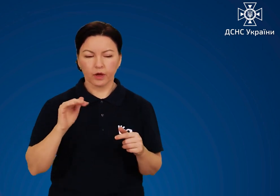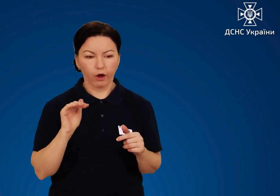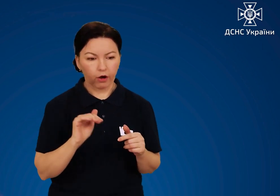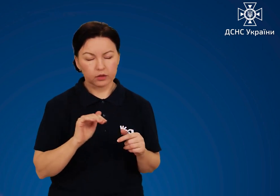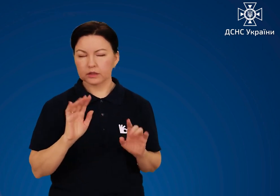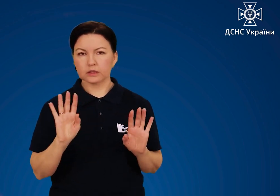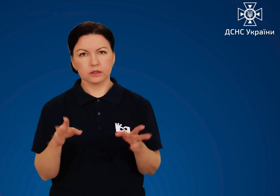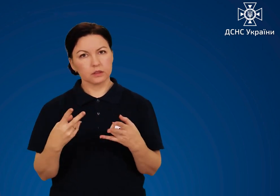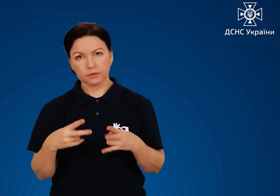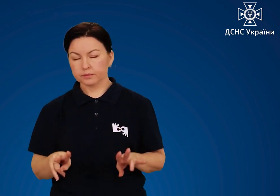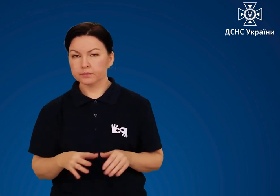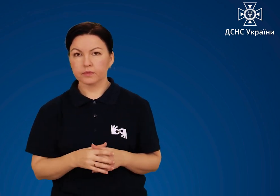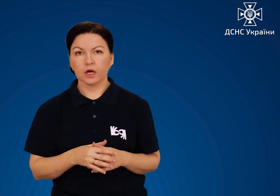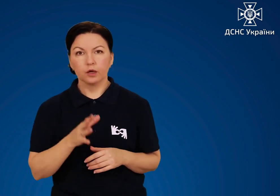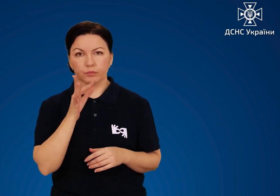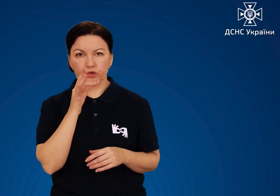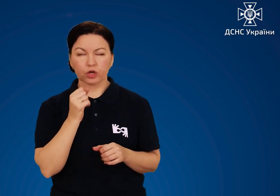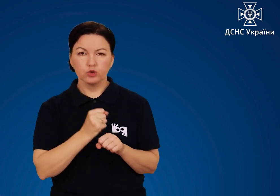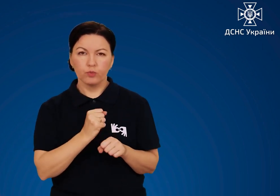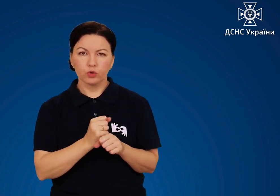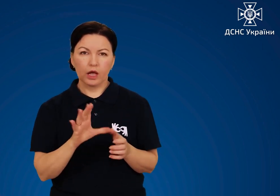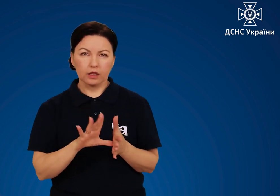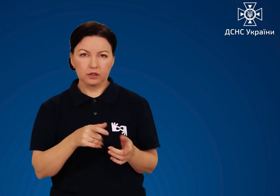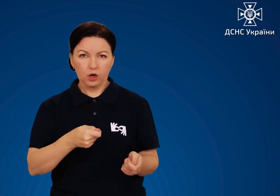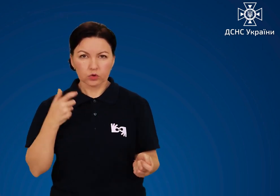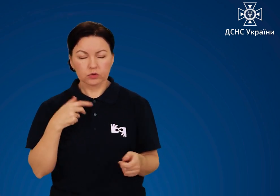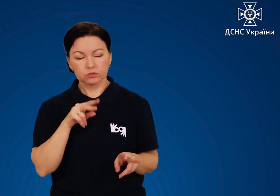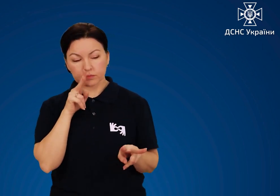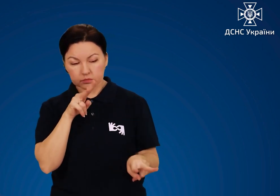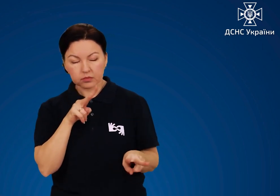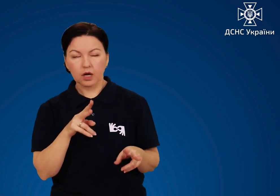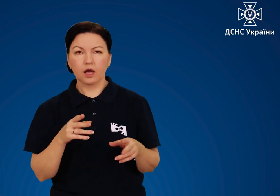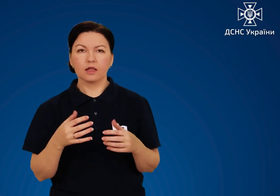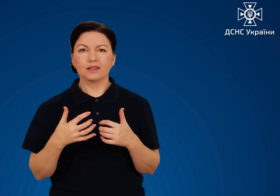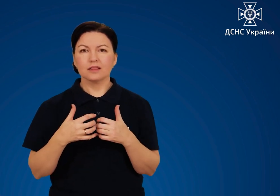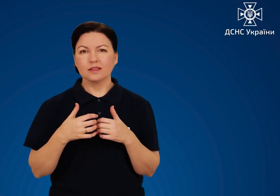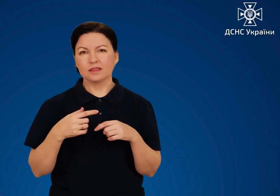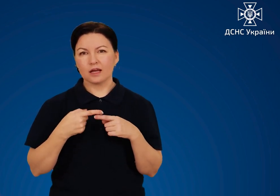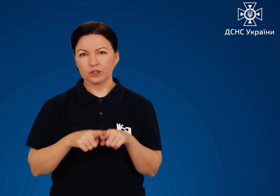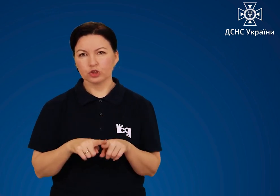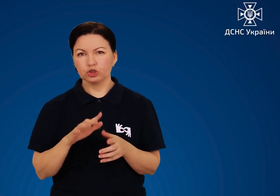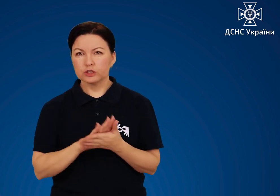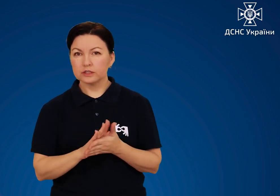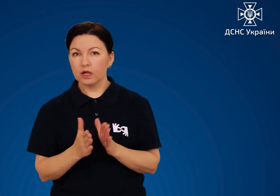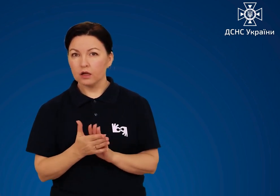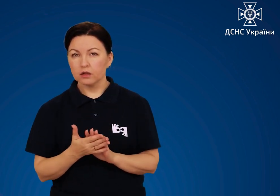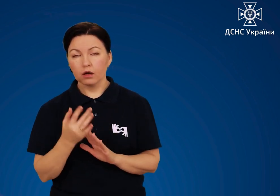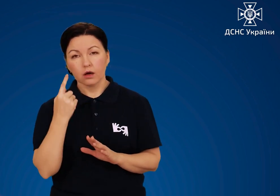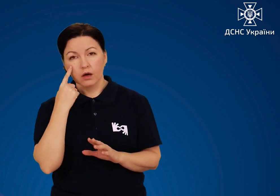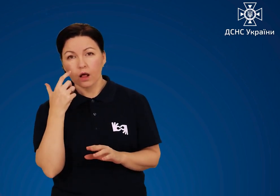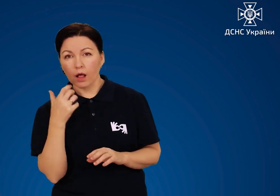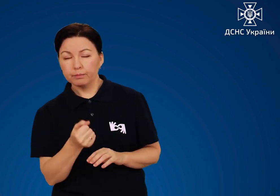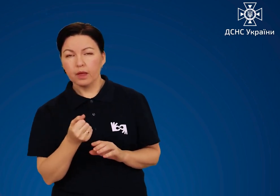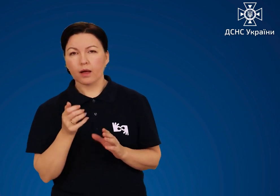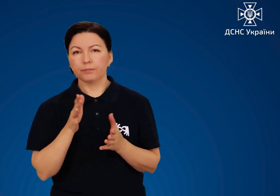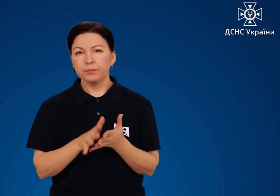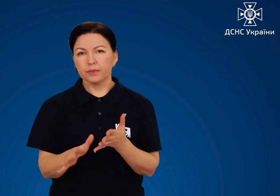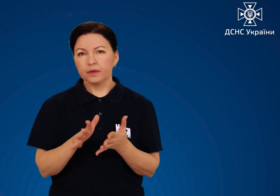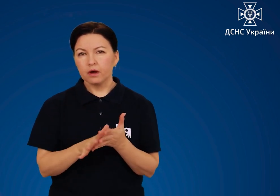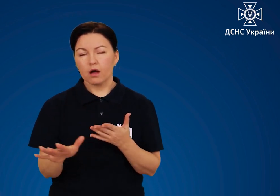Під час роботи електрогенератору контролюйте його технічний стан. У разі виявлення